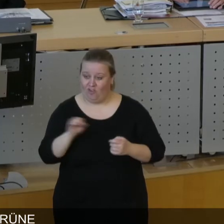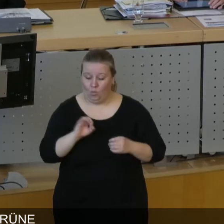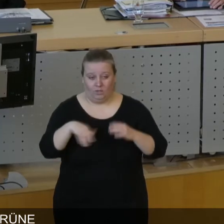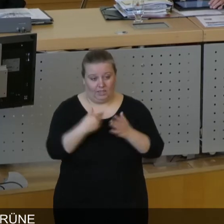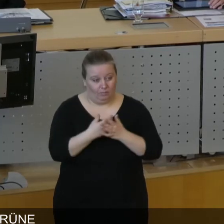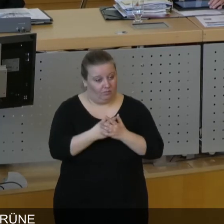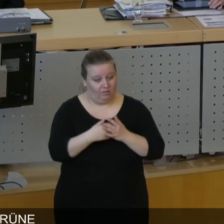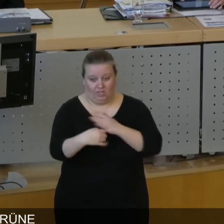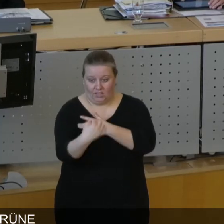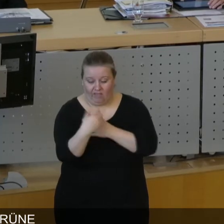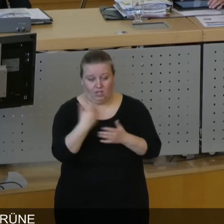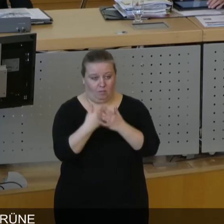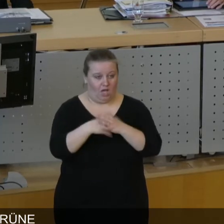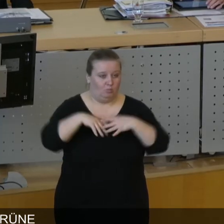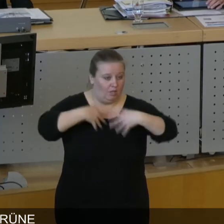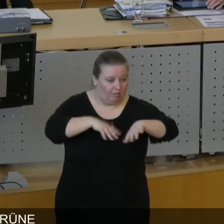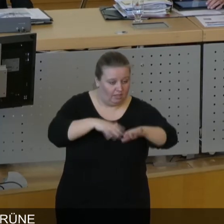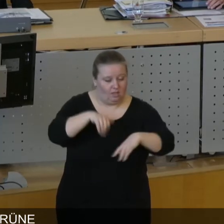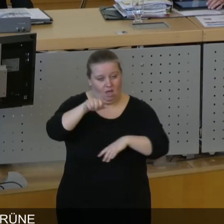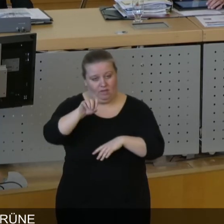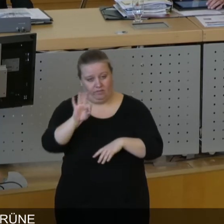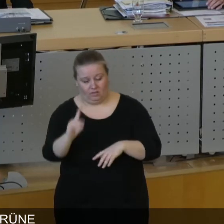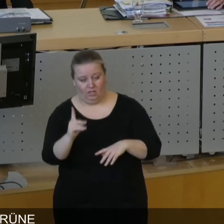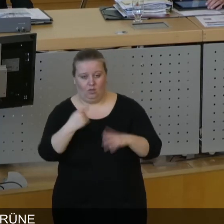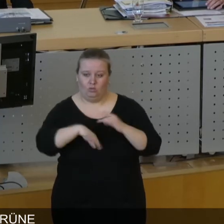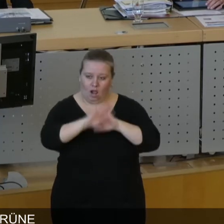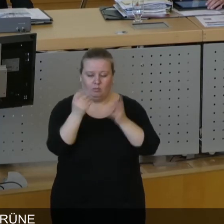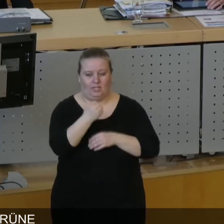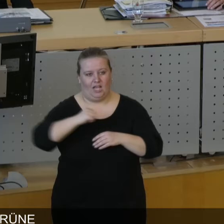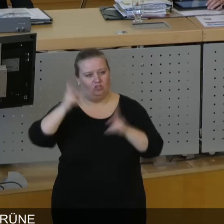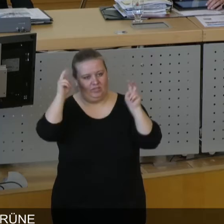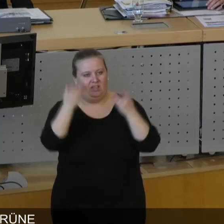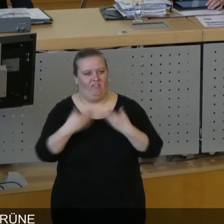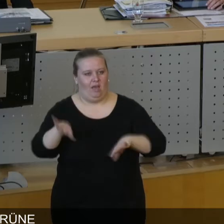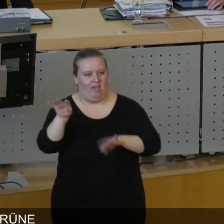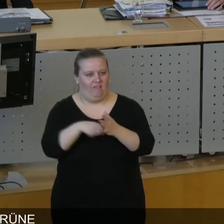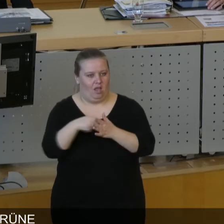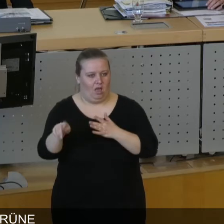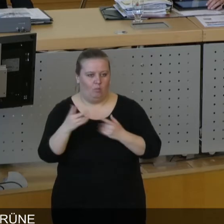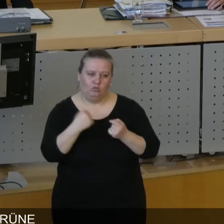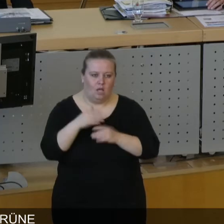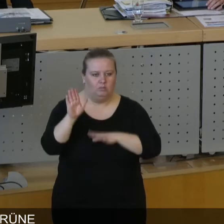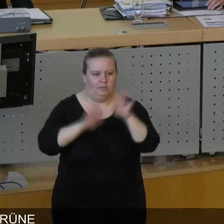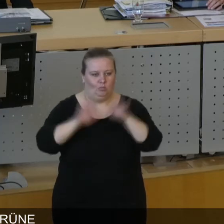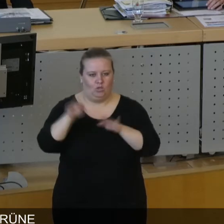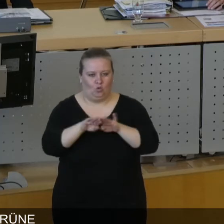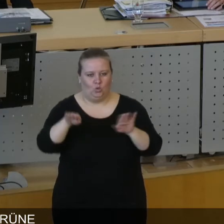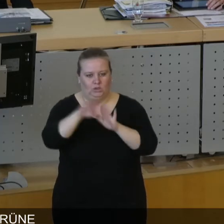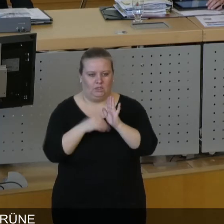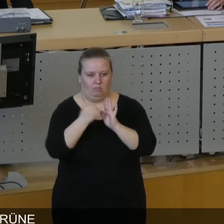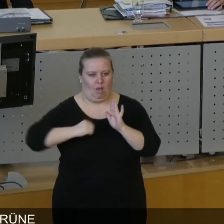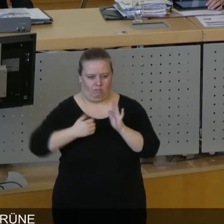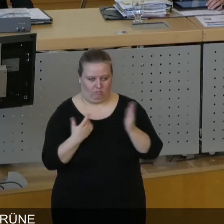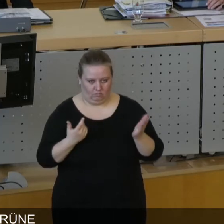völkische Kräfte wie Pegida, AfD und die neuen rechtsgewendeten sogenannten Freien Wähler, die Demokratie und Grundgesetz bewusst